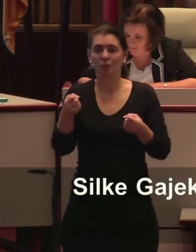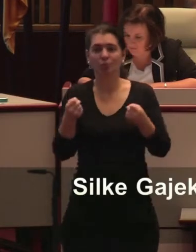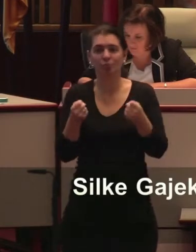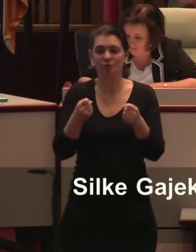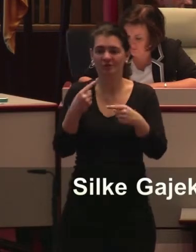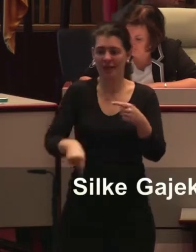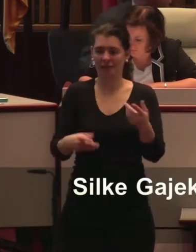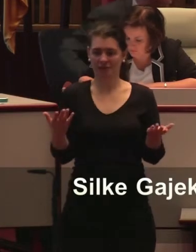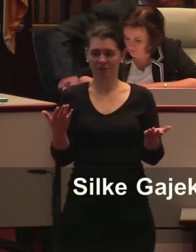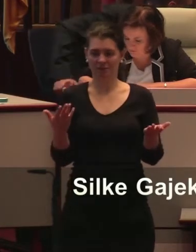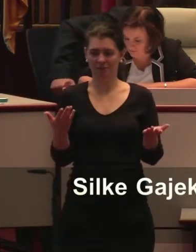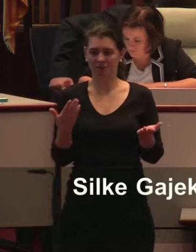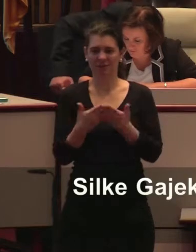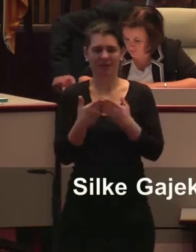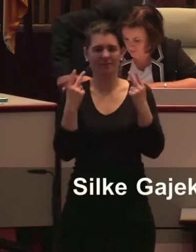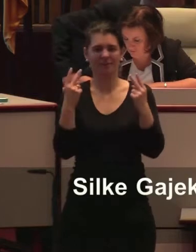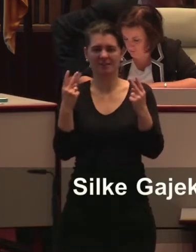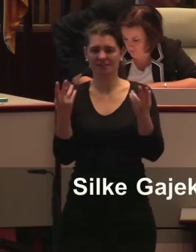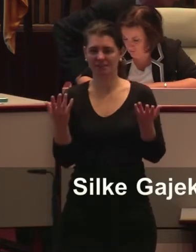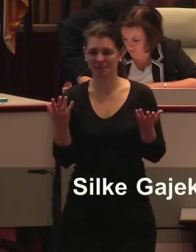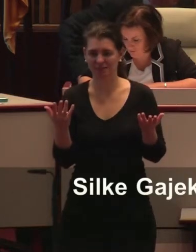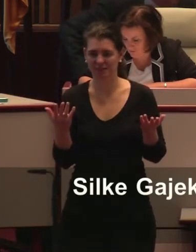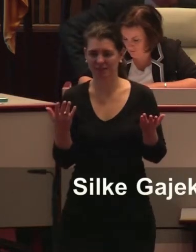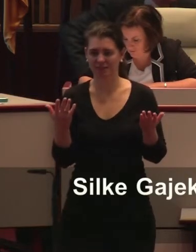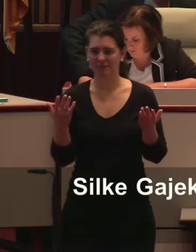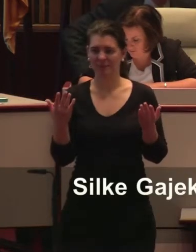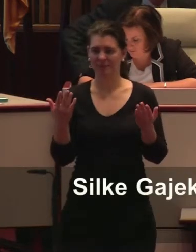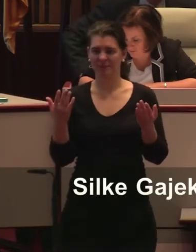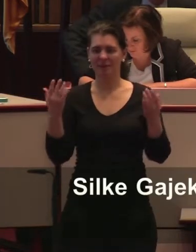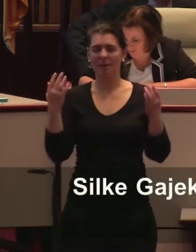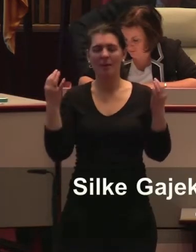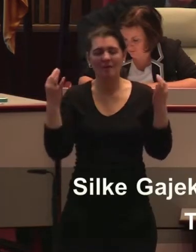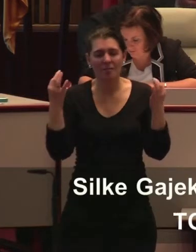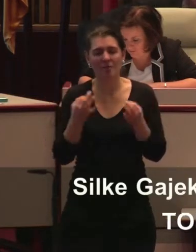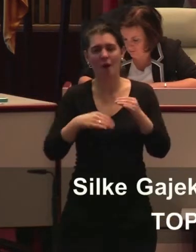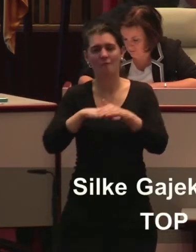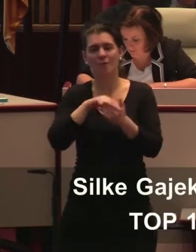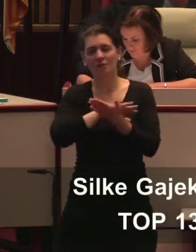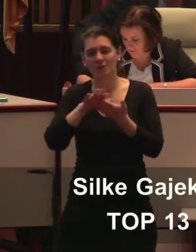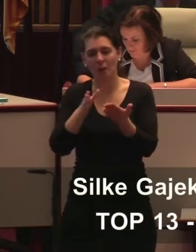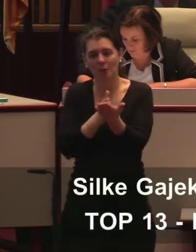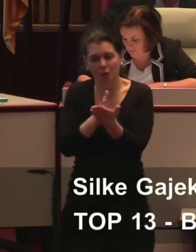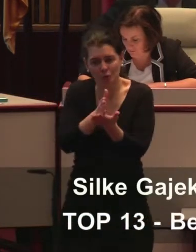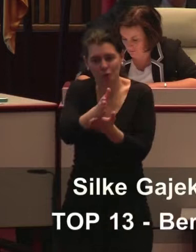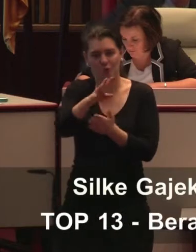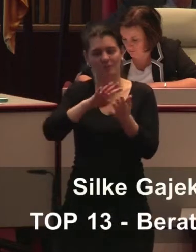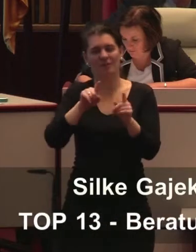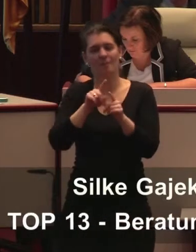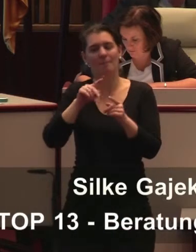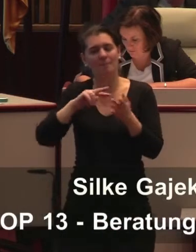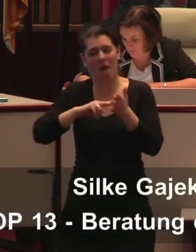ist auch diese Behinderung, die wir häufig im Kopf haben. Wie sollen sie von A nach B kommen? Was nützt es mir, wenn ich eine